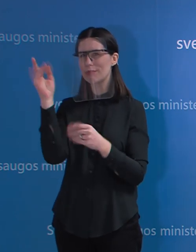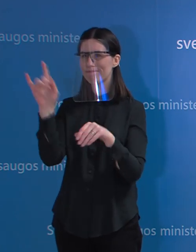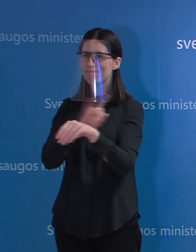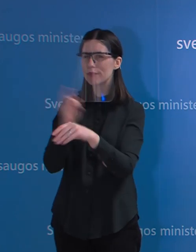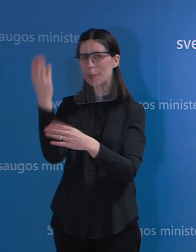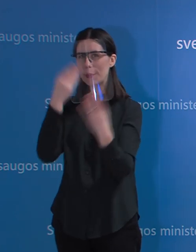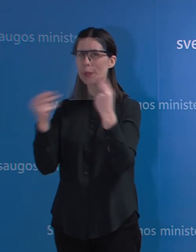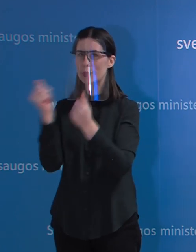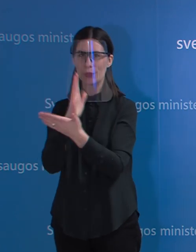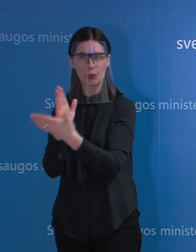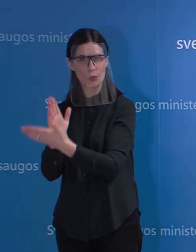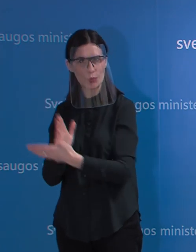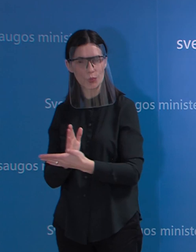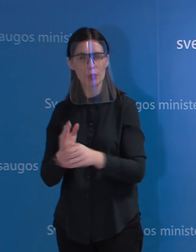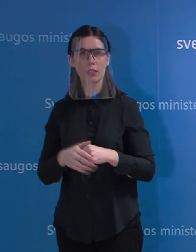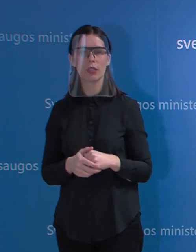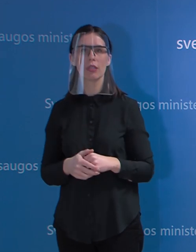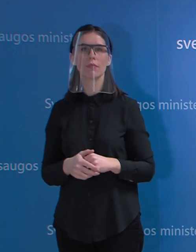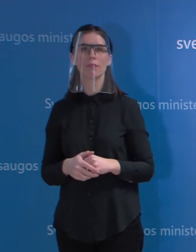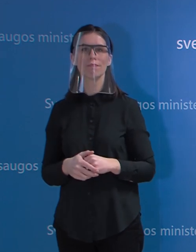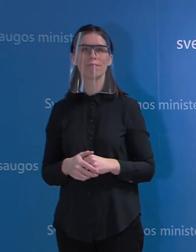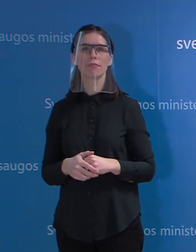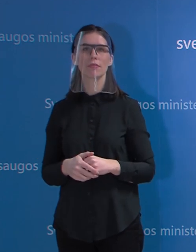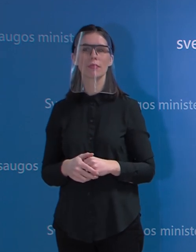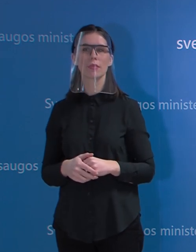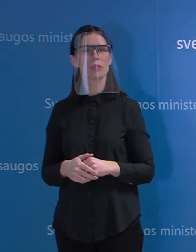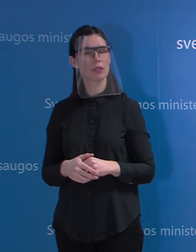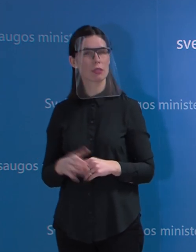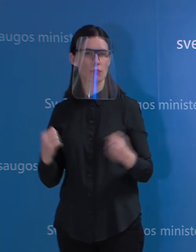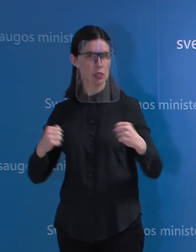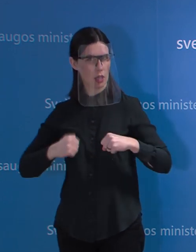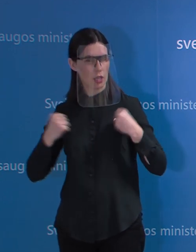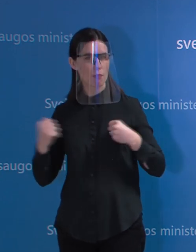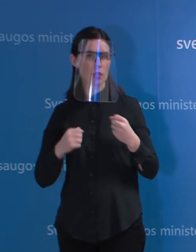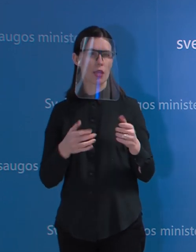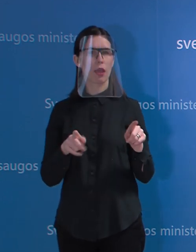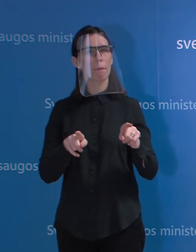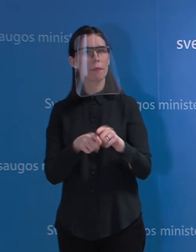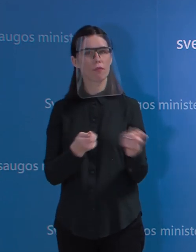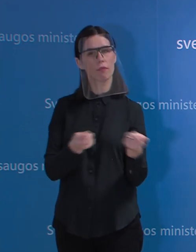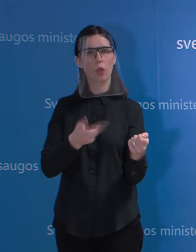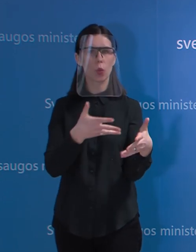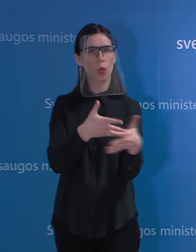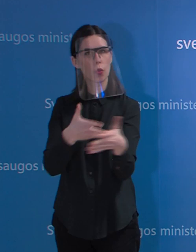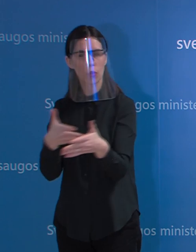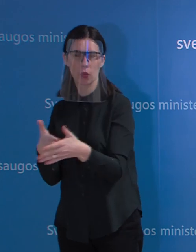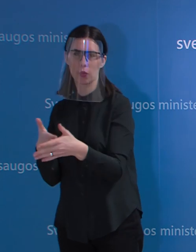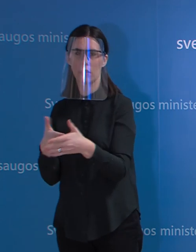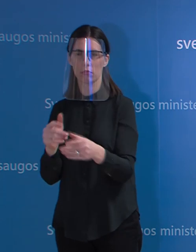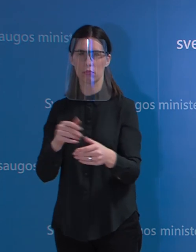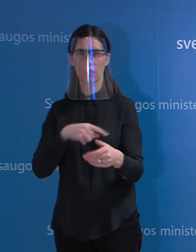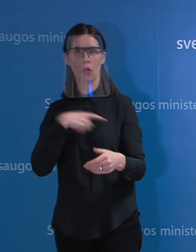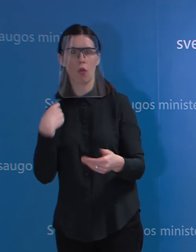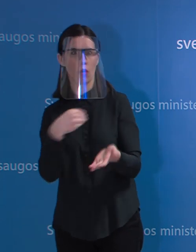priemonių, kad būtų apribuotas. Tokių priemonių įsigymas tikrai